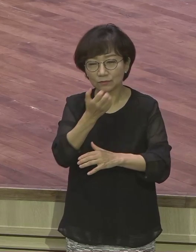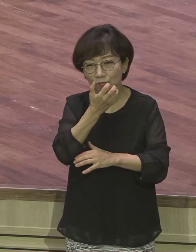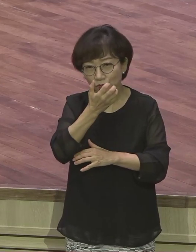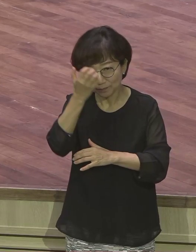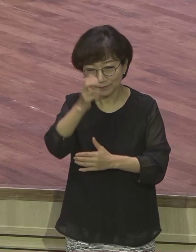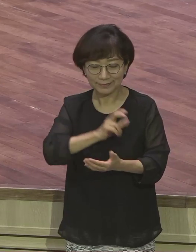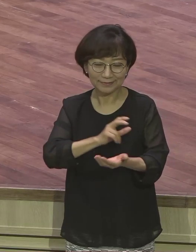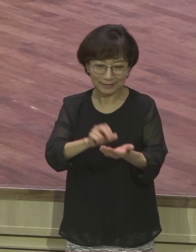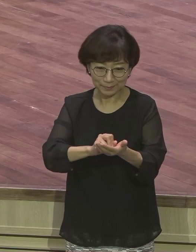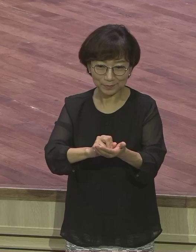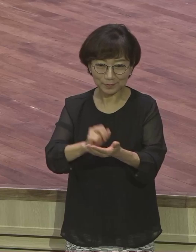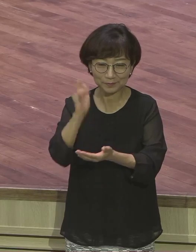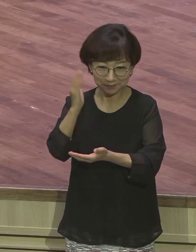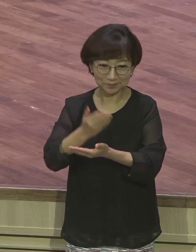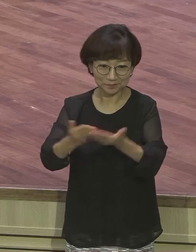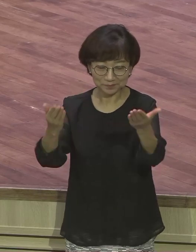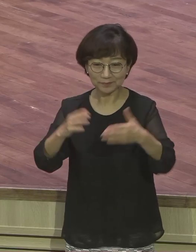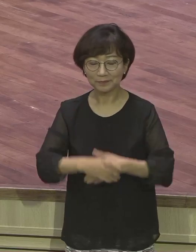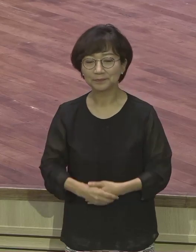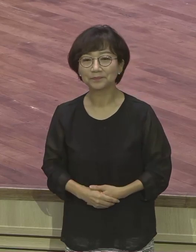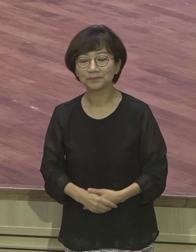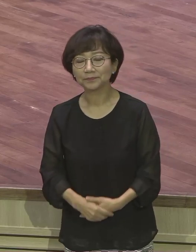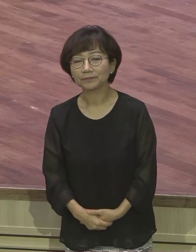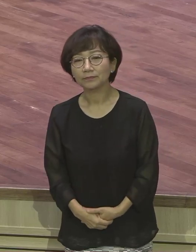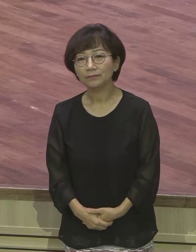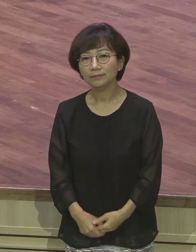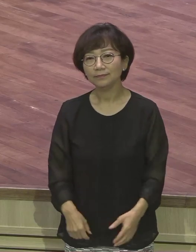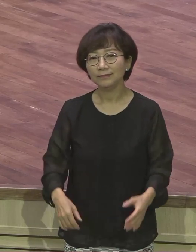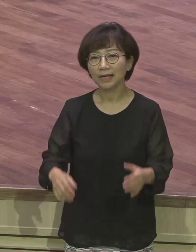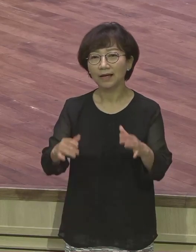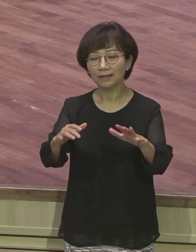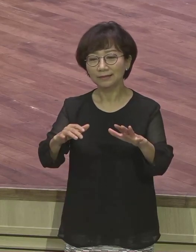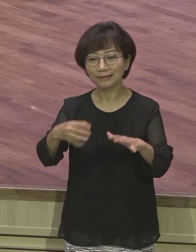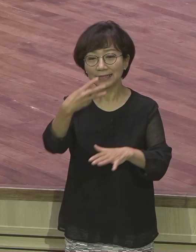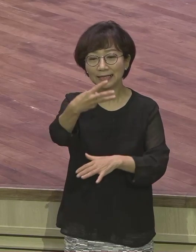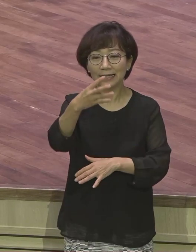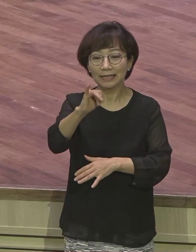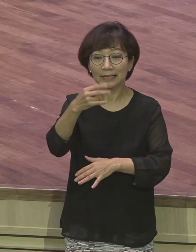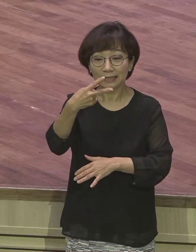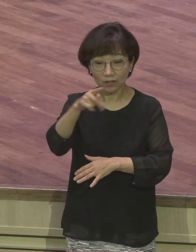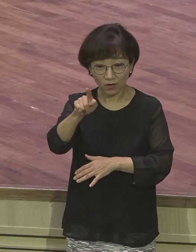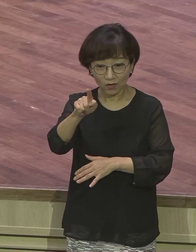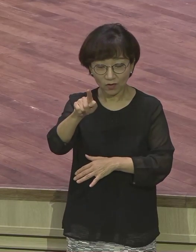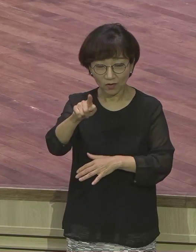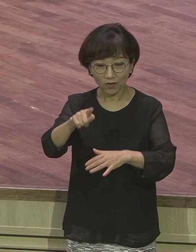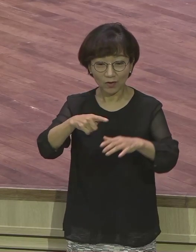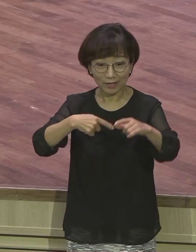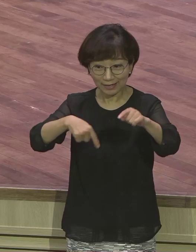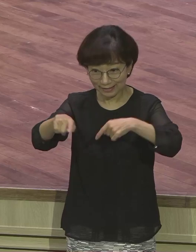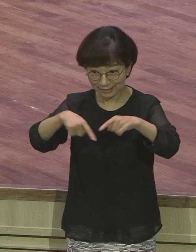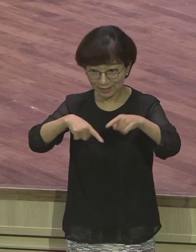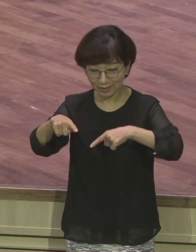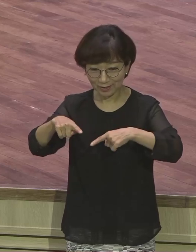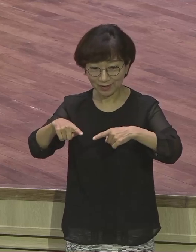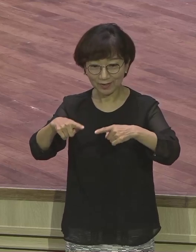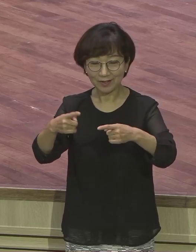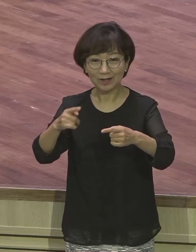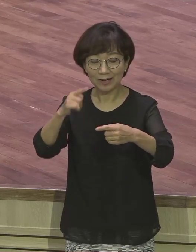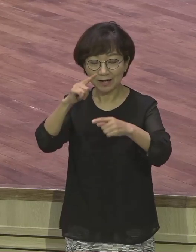그러한 주제를 가지고 제22차 세계 랩런트 리드 대회가 진행이 되었습니다. 세상의 틀을 바꾸라